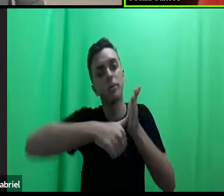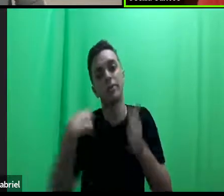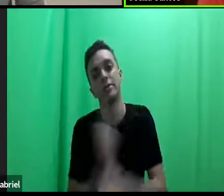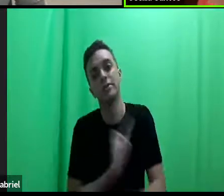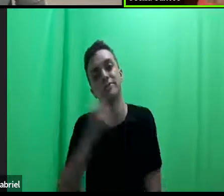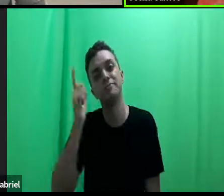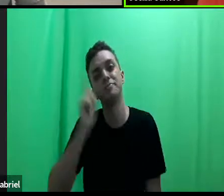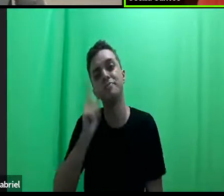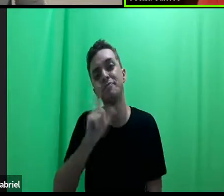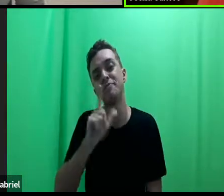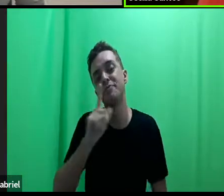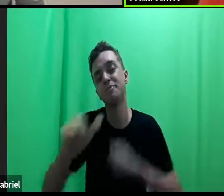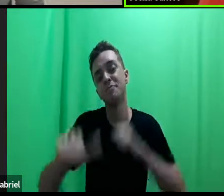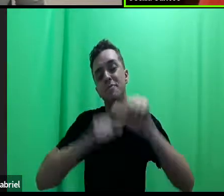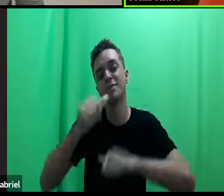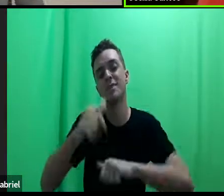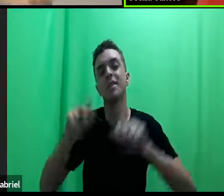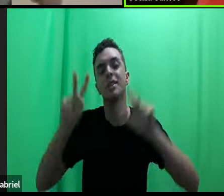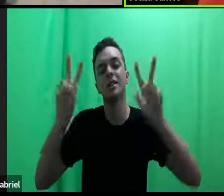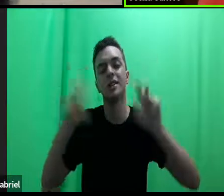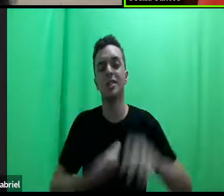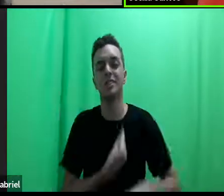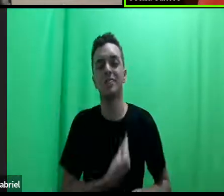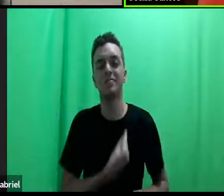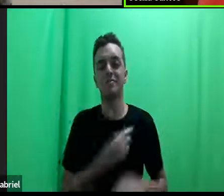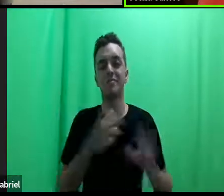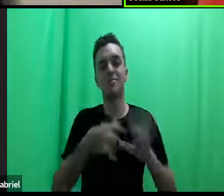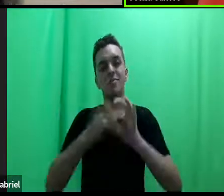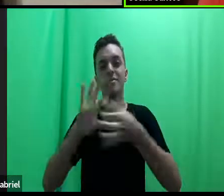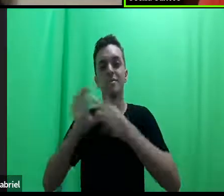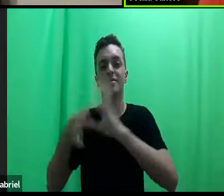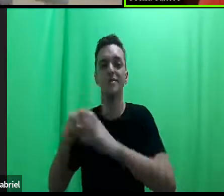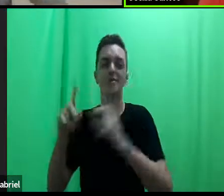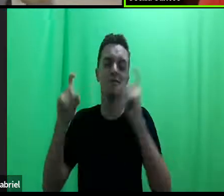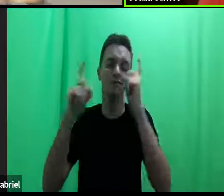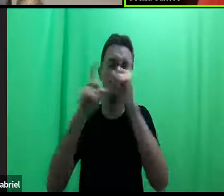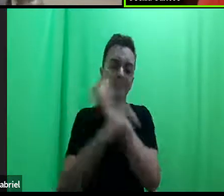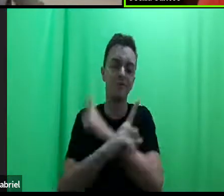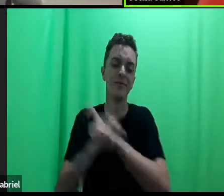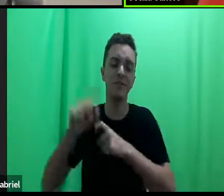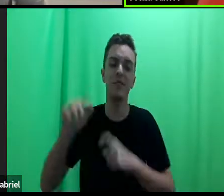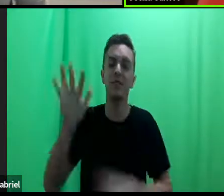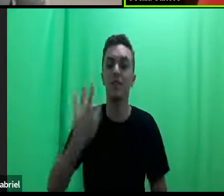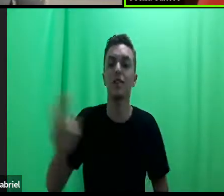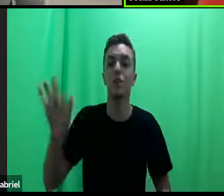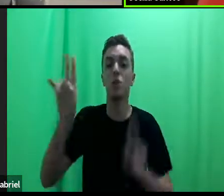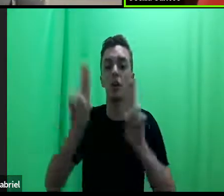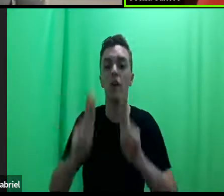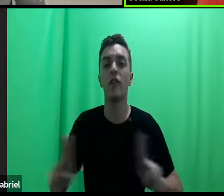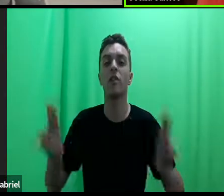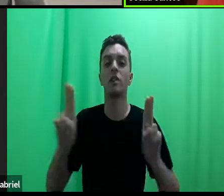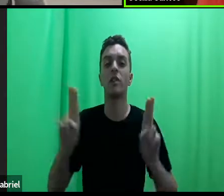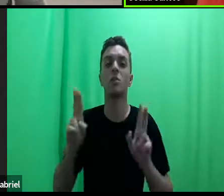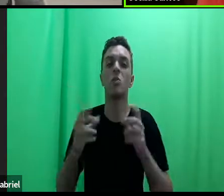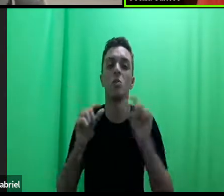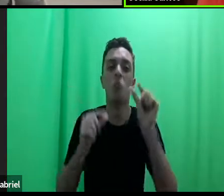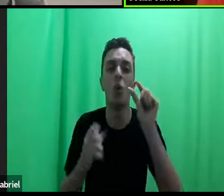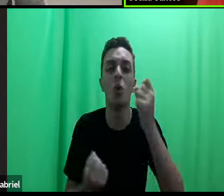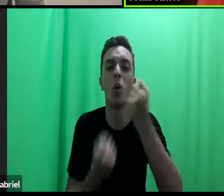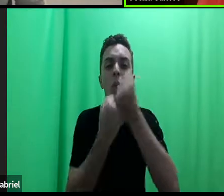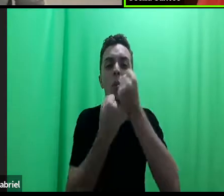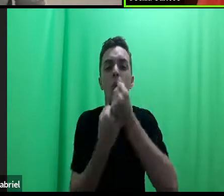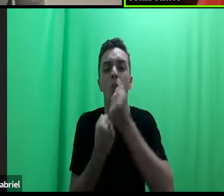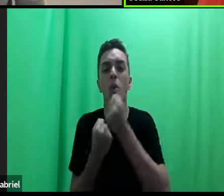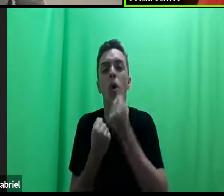sobreviver nesse contexto que está tão difícil na universidade, com pouco apoio do